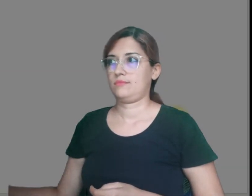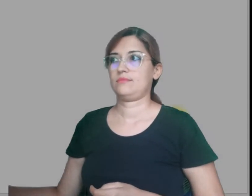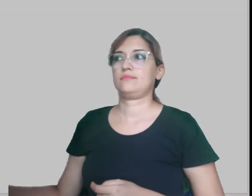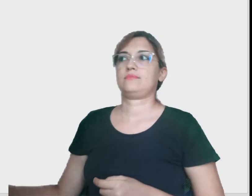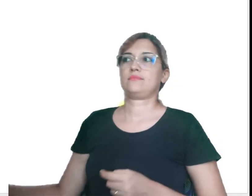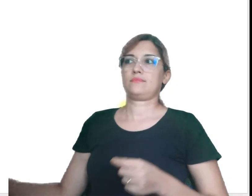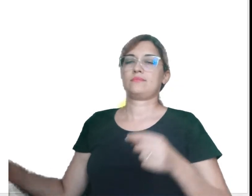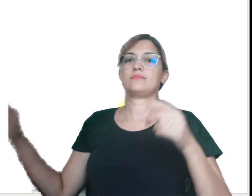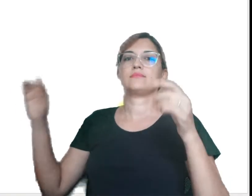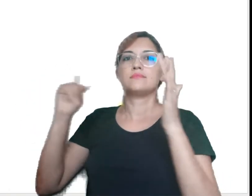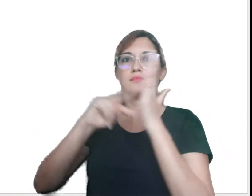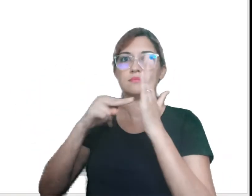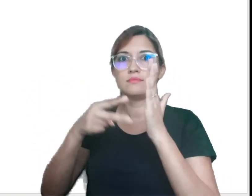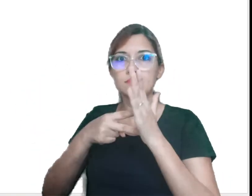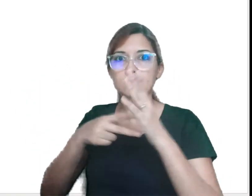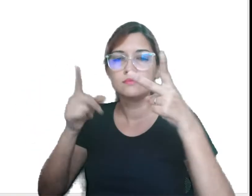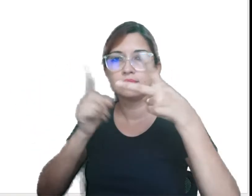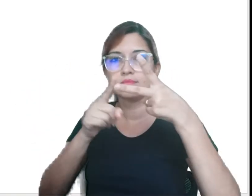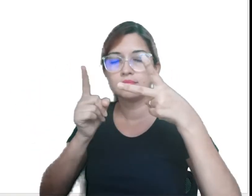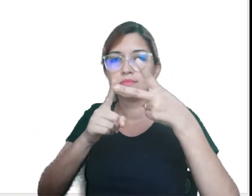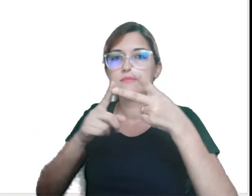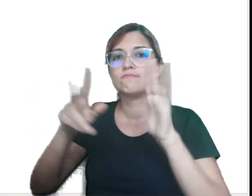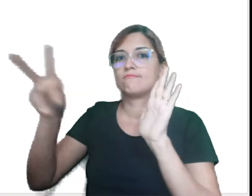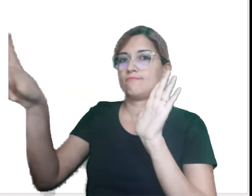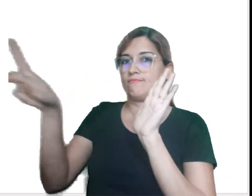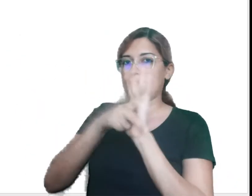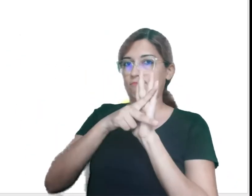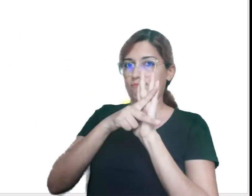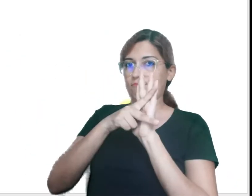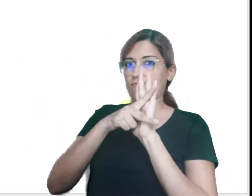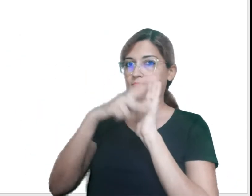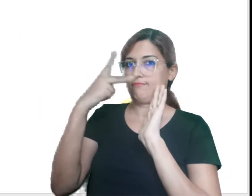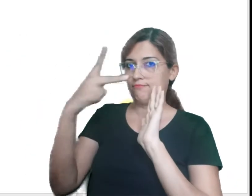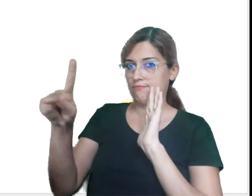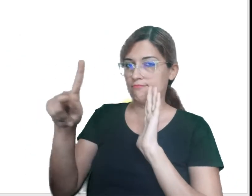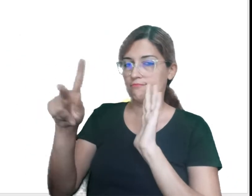Então, as preposições, a preposição de pode ter o sentido de posse.